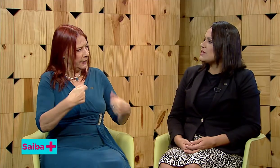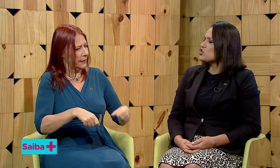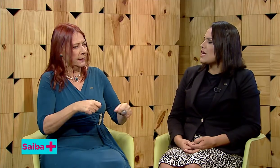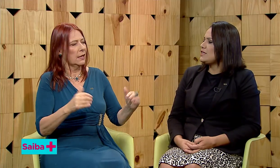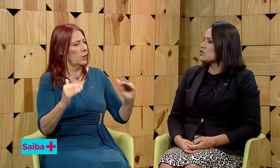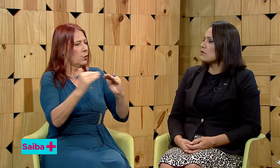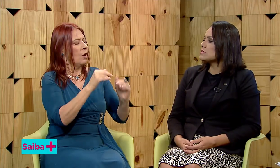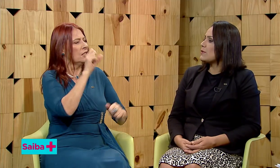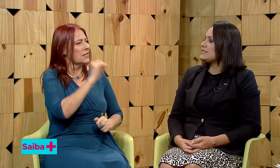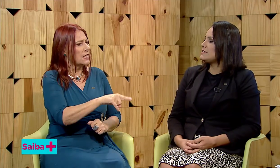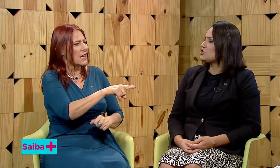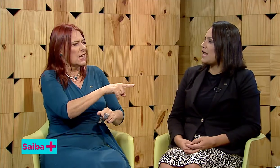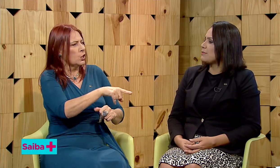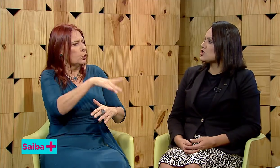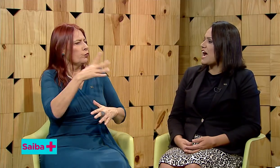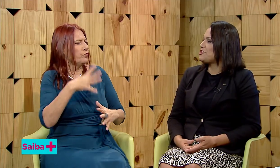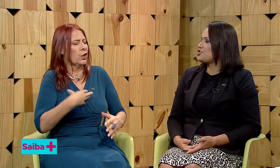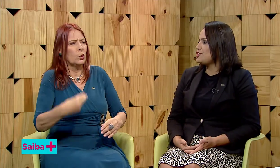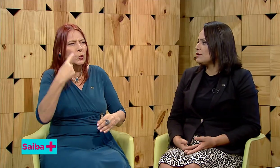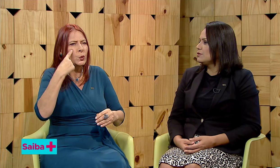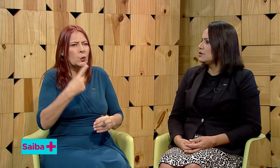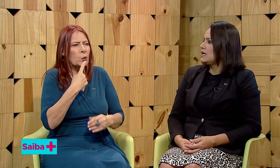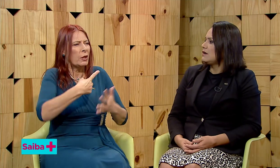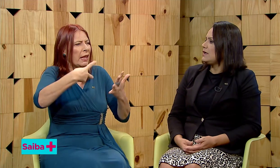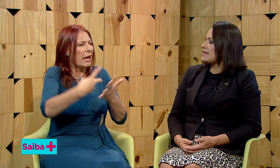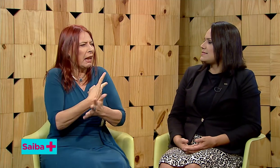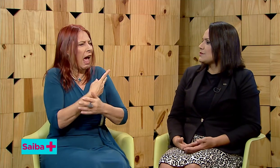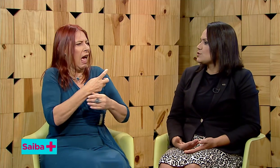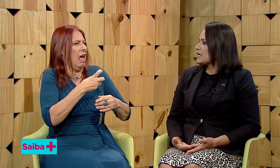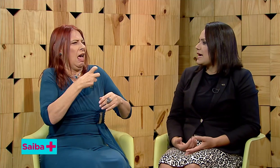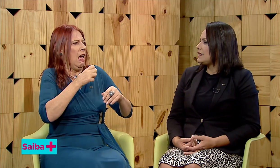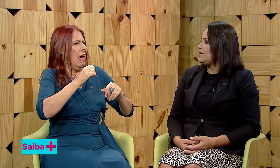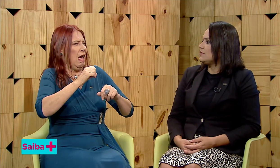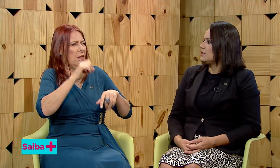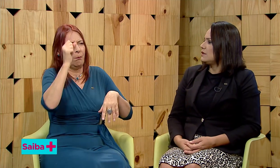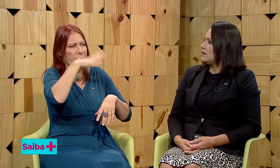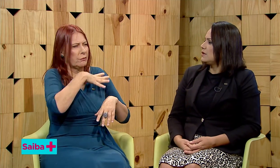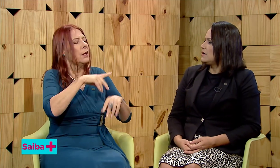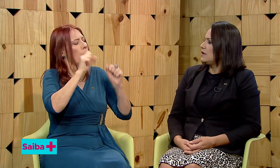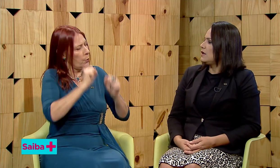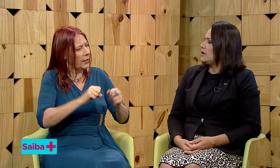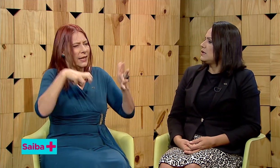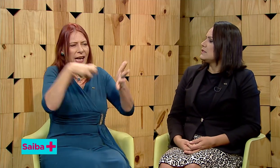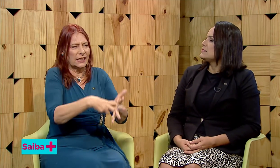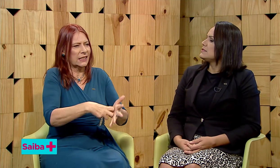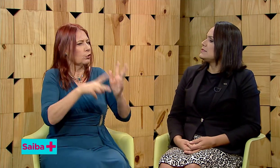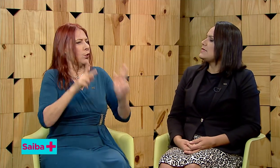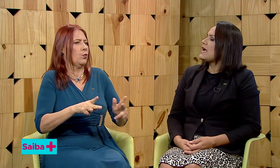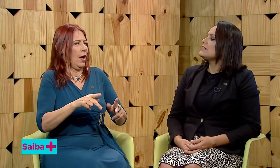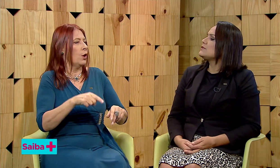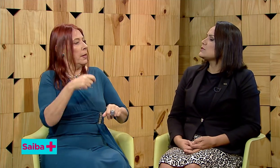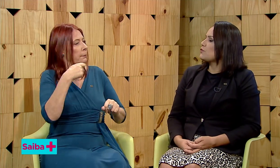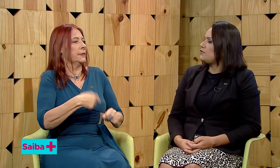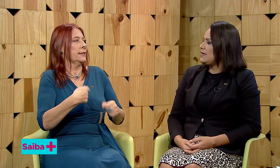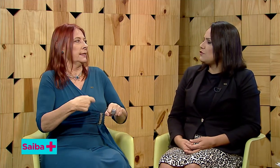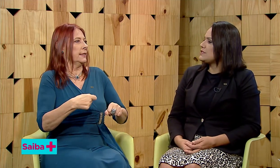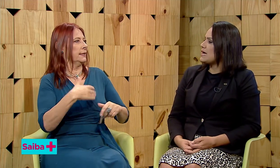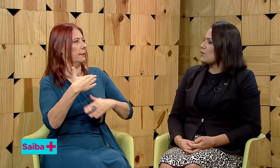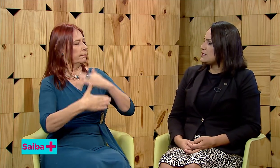é só isso, não são esses extremos, castigo e excesso de carinho. Se o seu filho fizer coisas